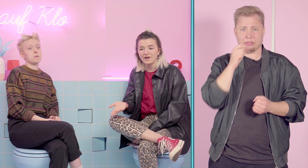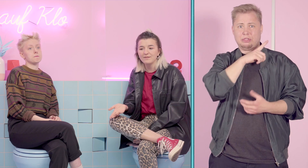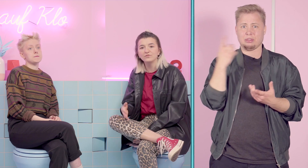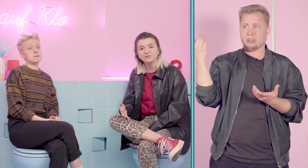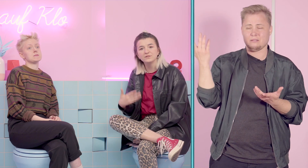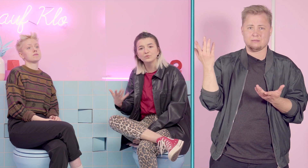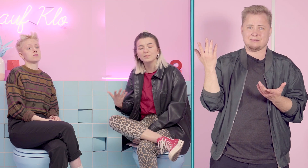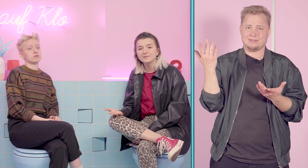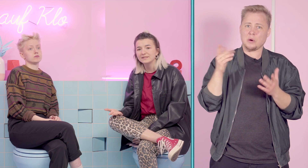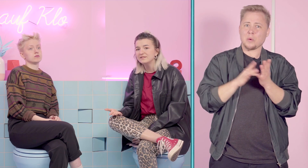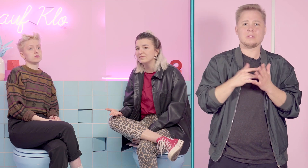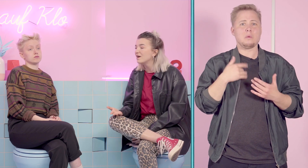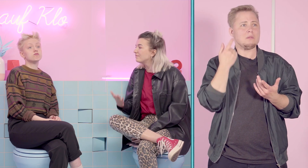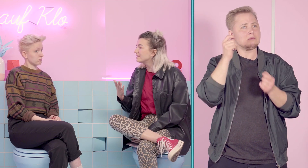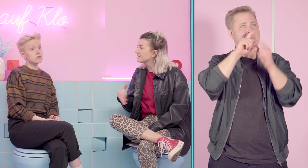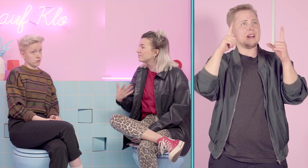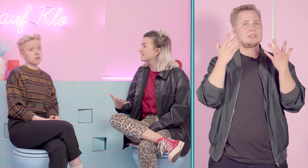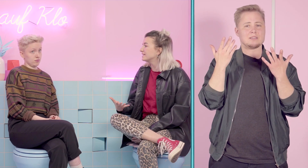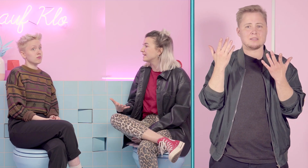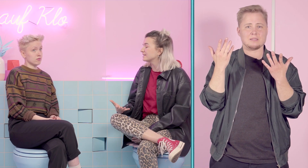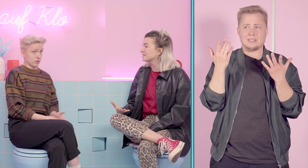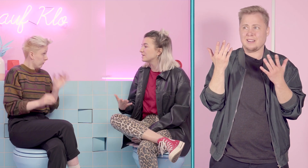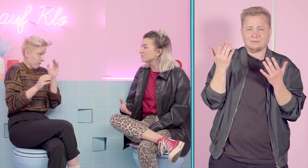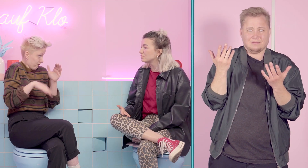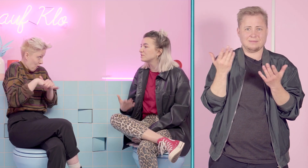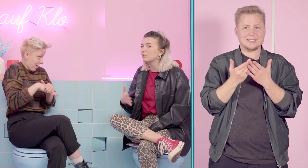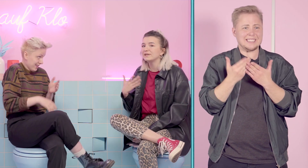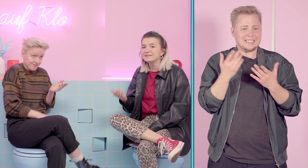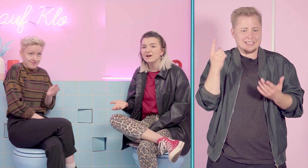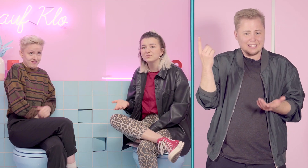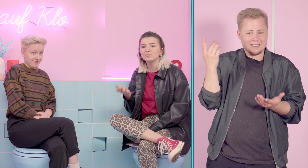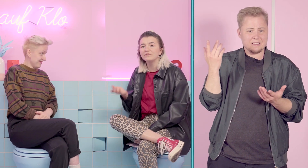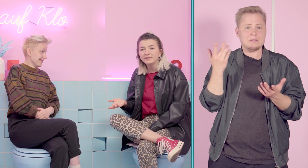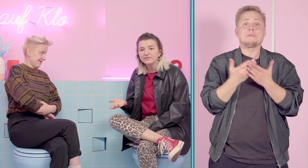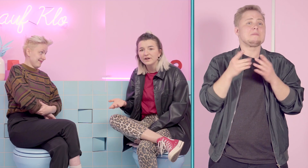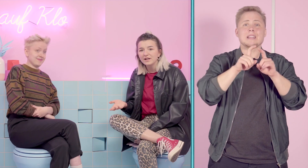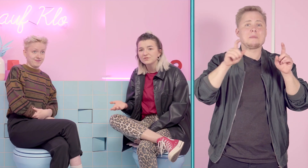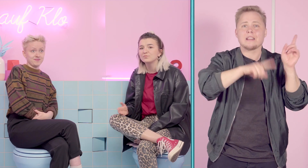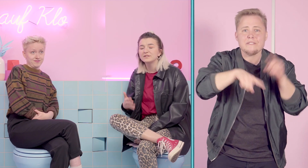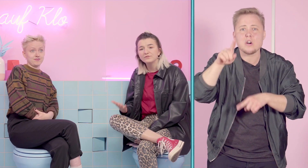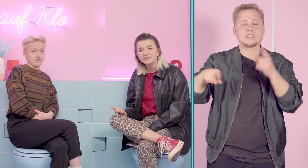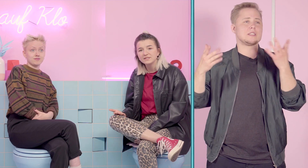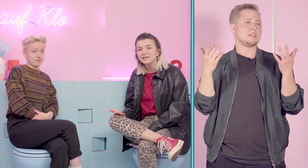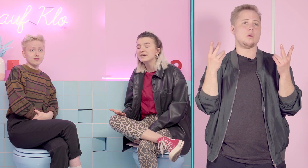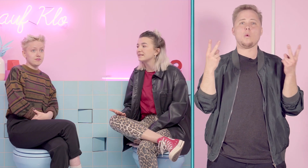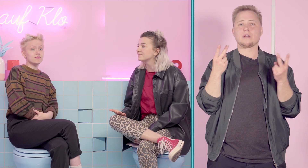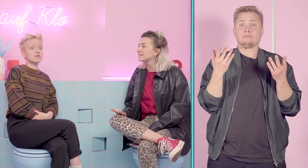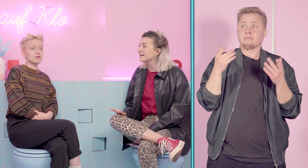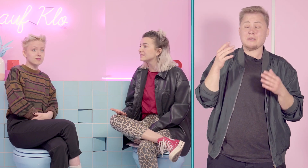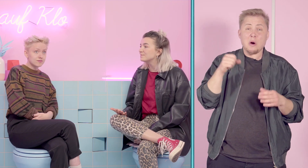haben wollen, diese jungen Perspektiven. Weil das würde ich halt denken, dass Personen, und darum geht es ja auch so bei Vielfalt und bei Diversity, dass man sagt, es